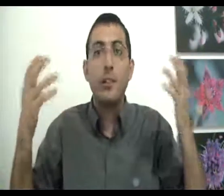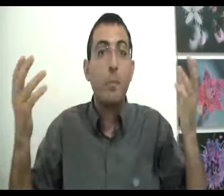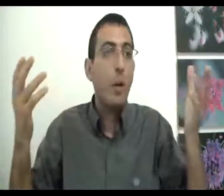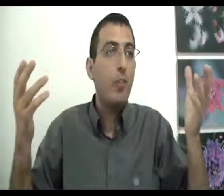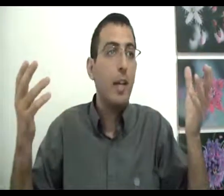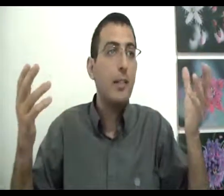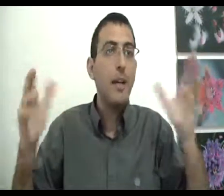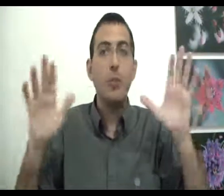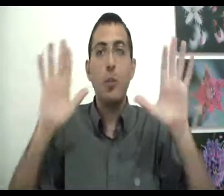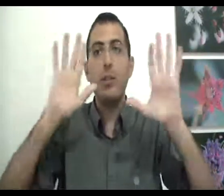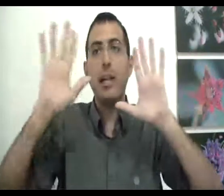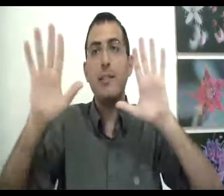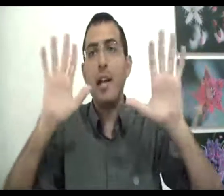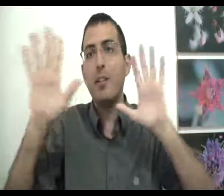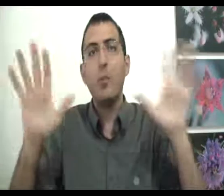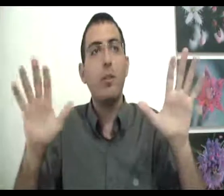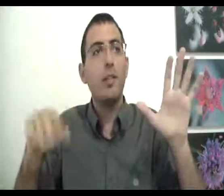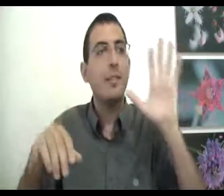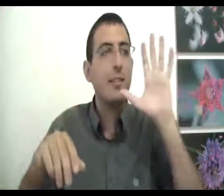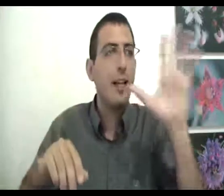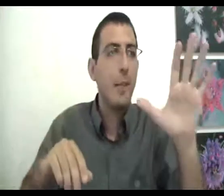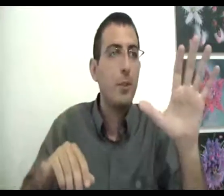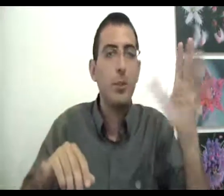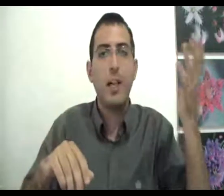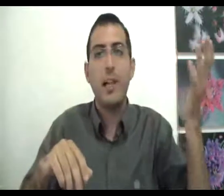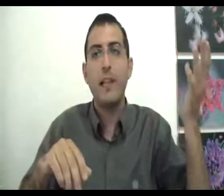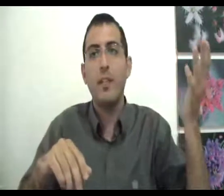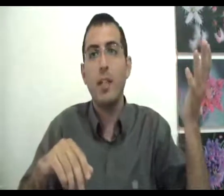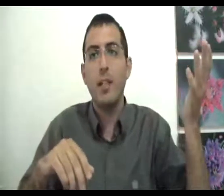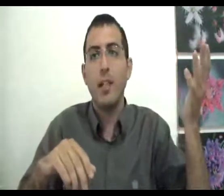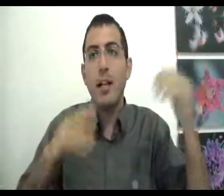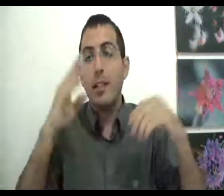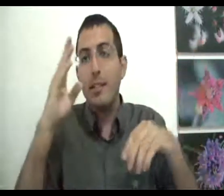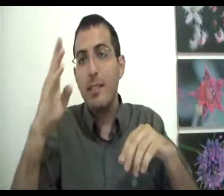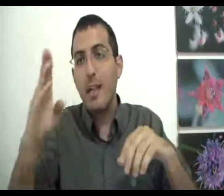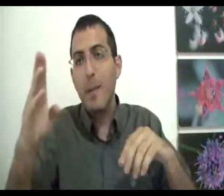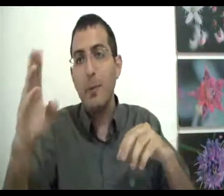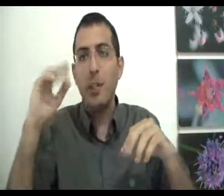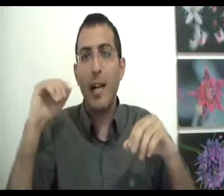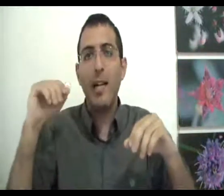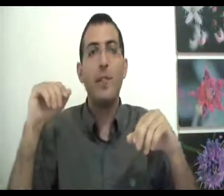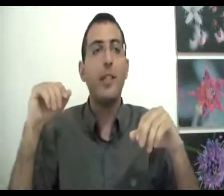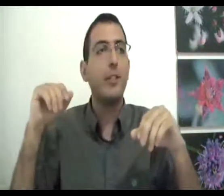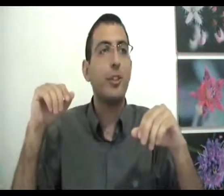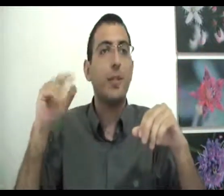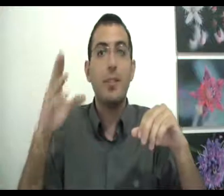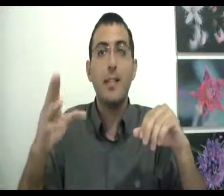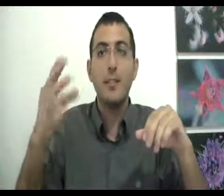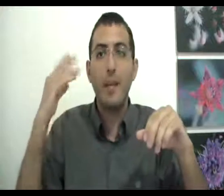במוח של האדם התמונות האלה זה רק תמונות אתה נסה לזכר במשהו שקרה לך לפני שנה אתה נסה לזכר במשהו שקרה לך לפני עשר שנים אתה נסה לזכר מה